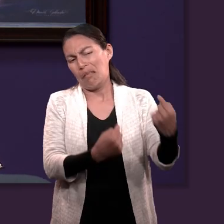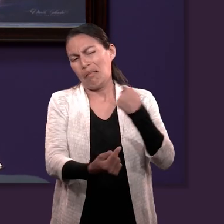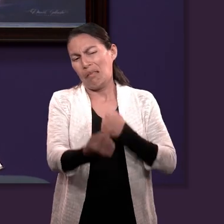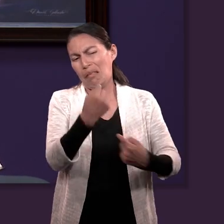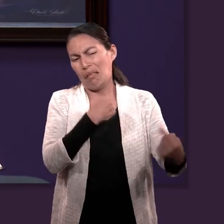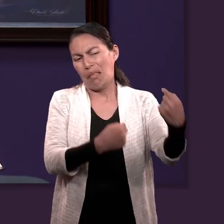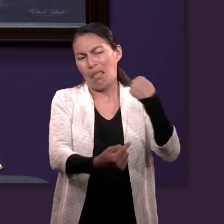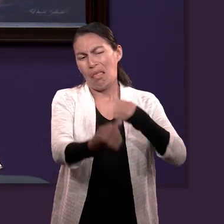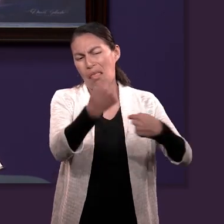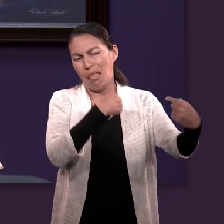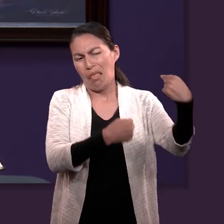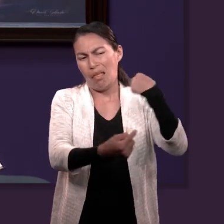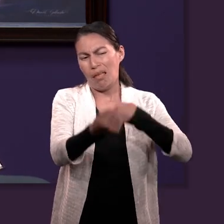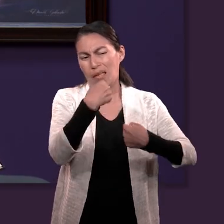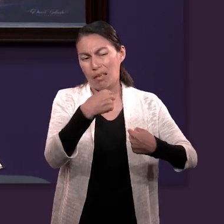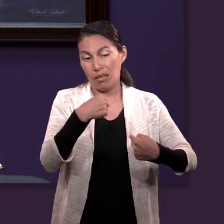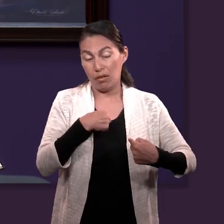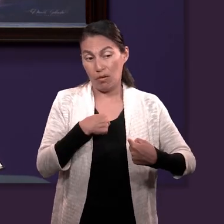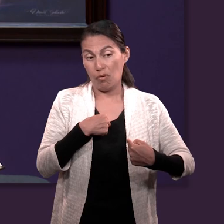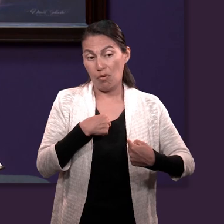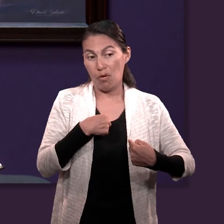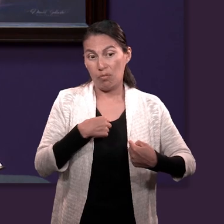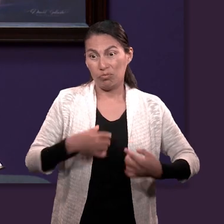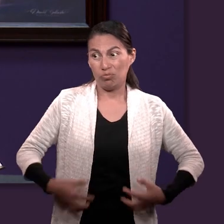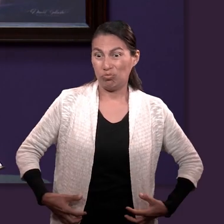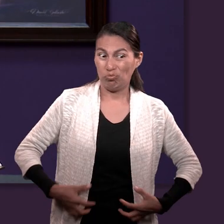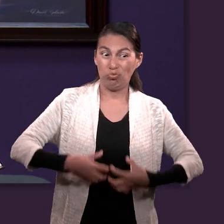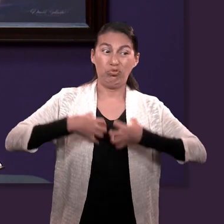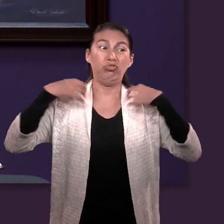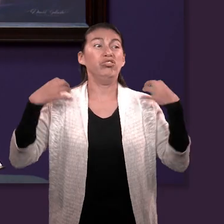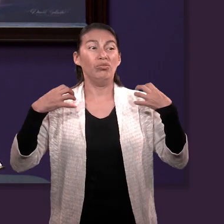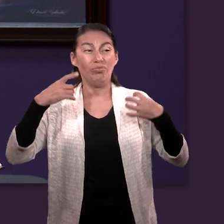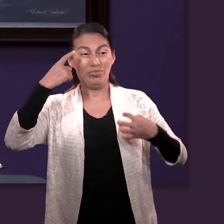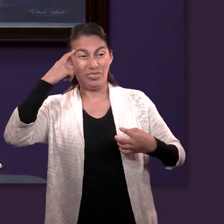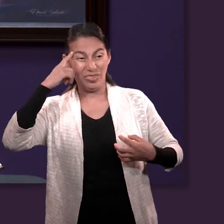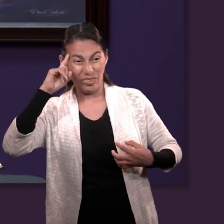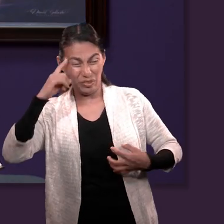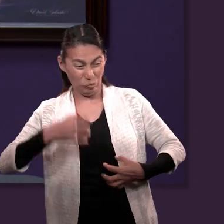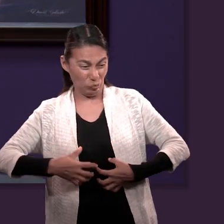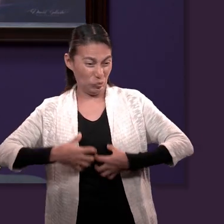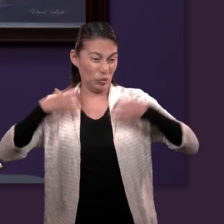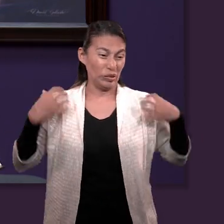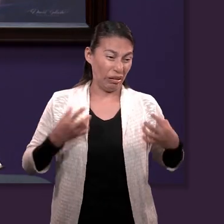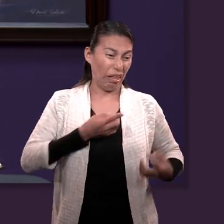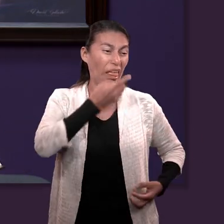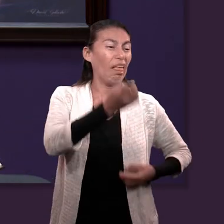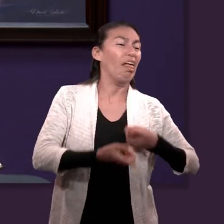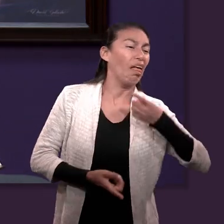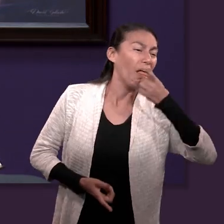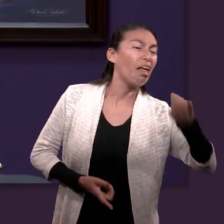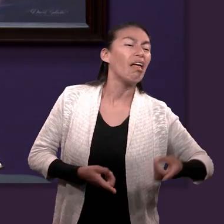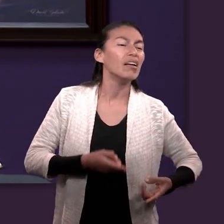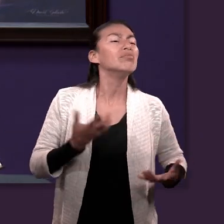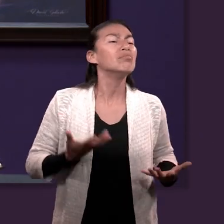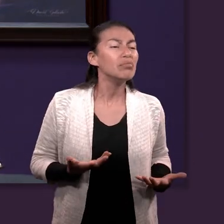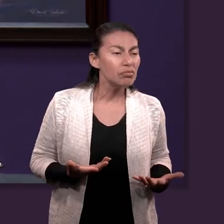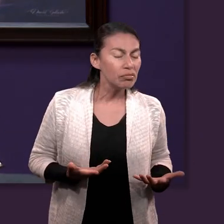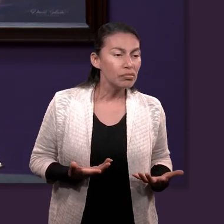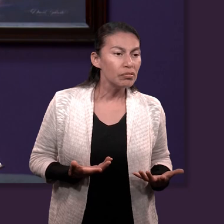no agradables, yo puedo enfurecerme y lo que regularmente puede haber a mí es que reaccione, que